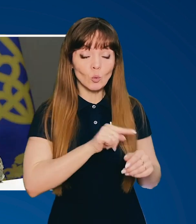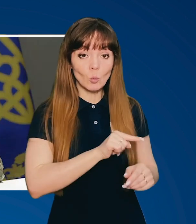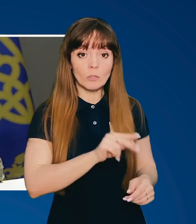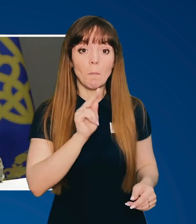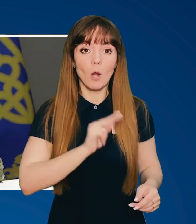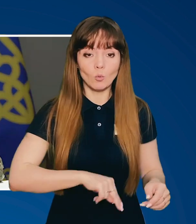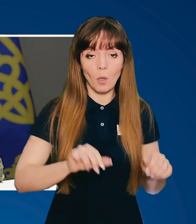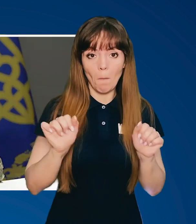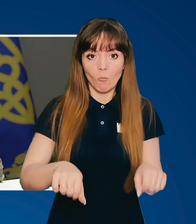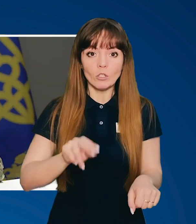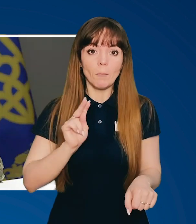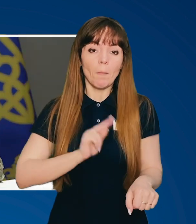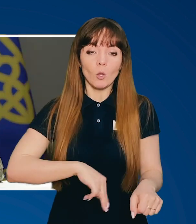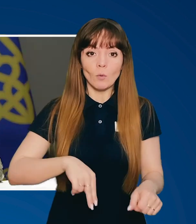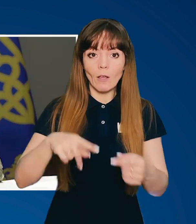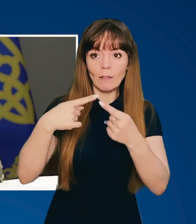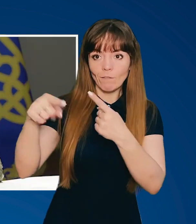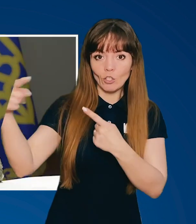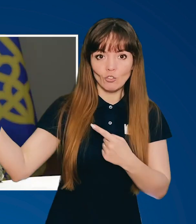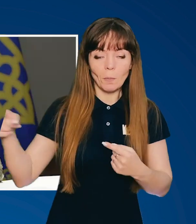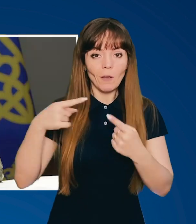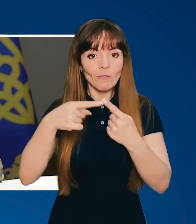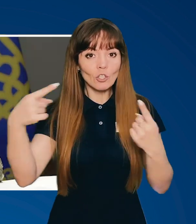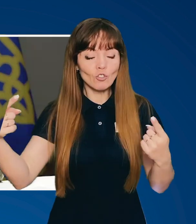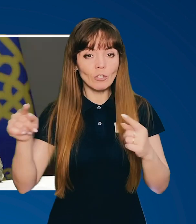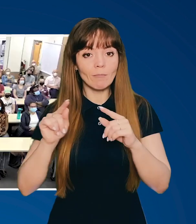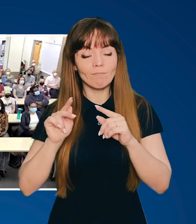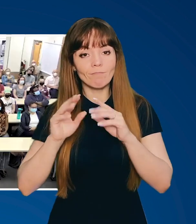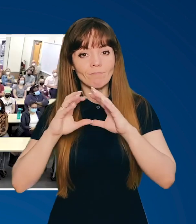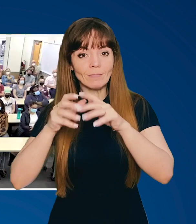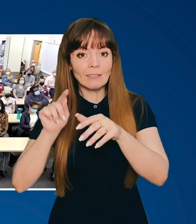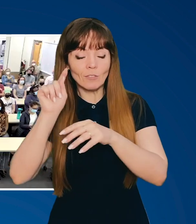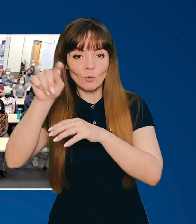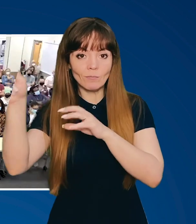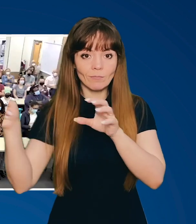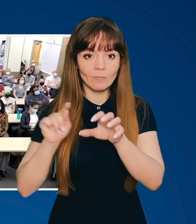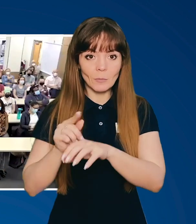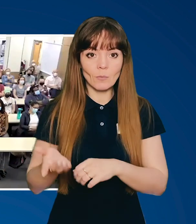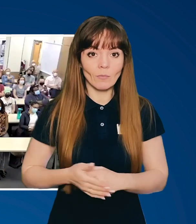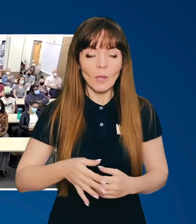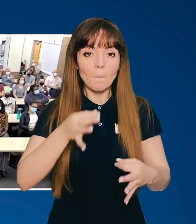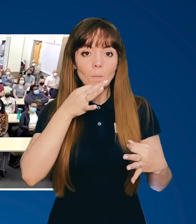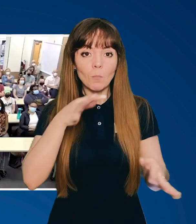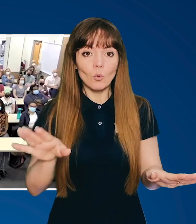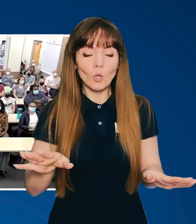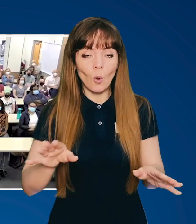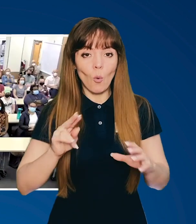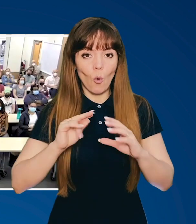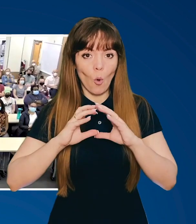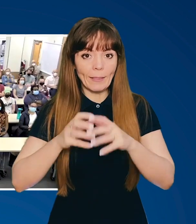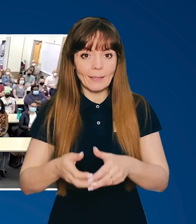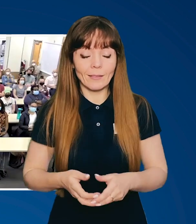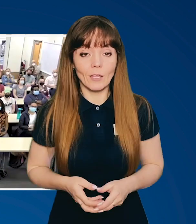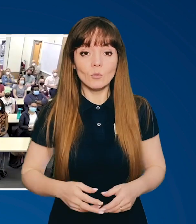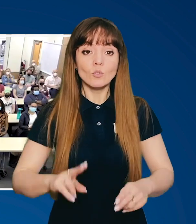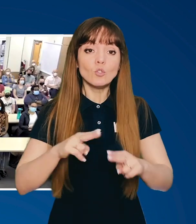це тут спрацює, це можна спрацювати в іншому. В іншому кінці світу. Це може спрацювати на будь-якому континенті.